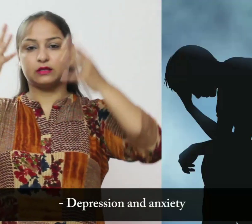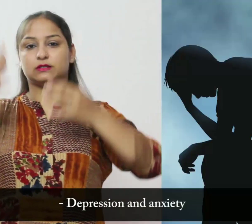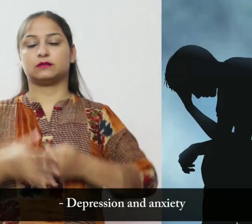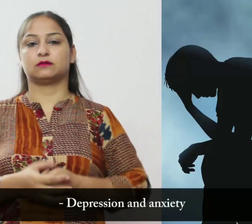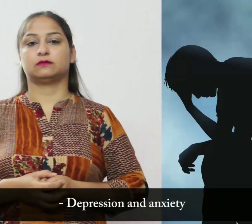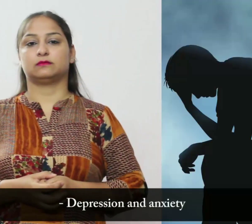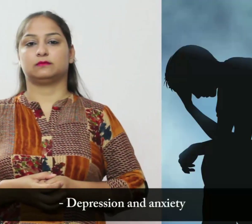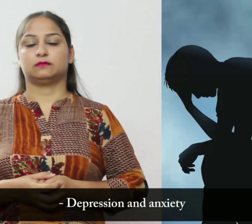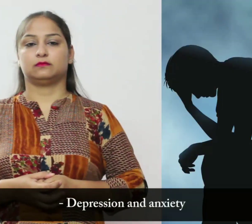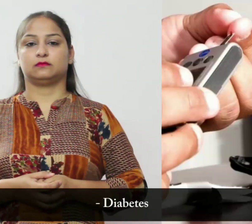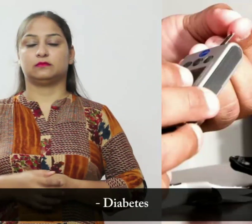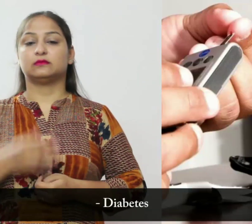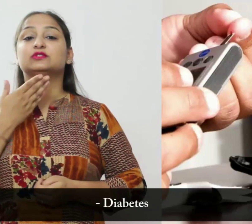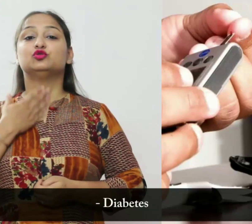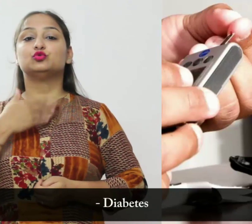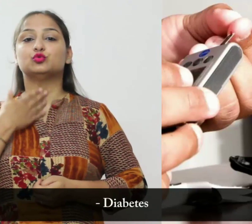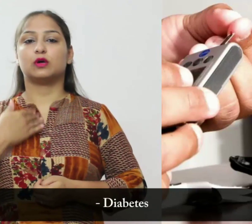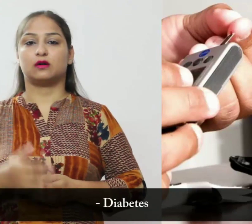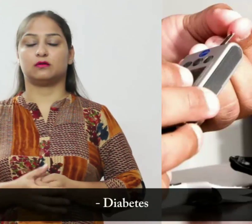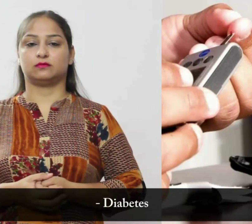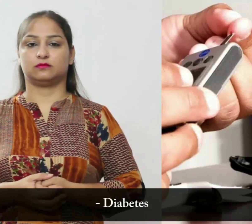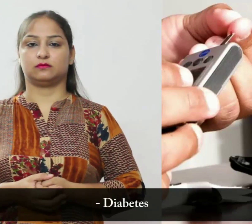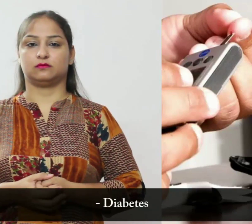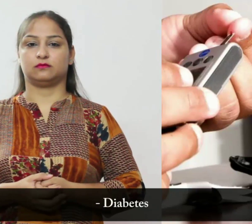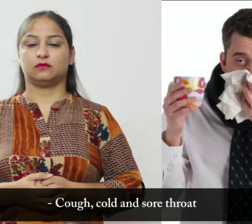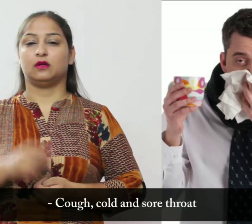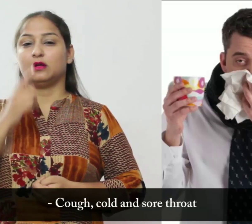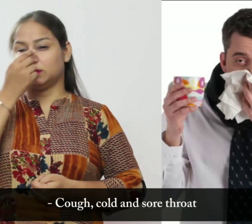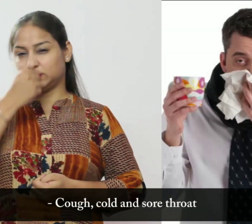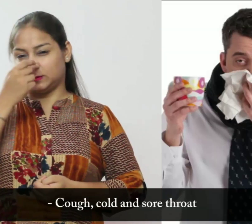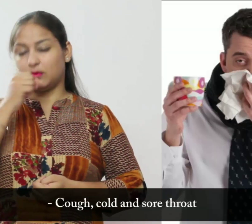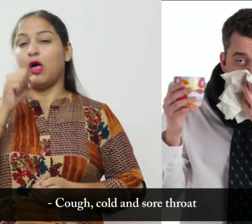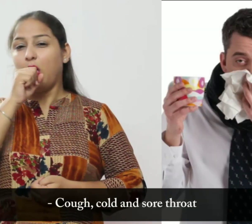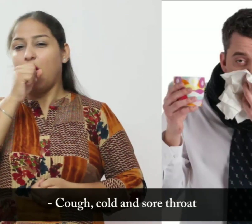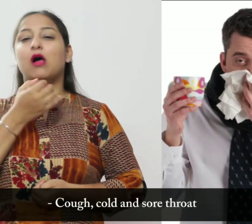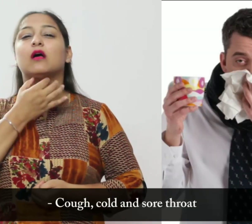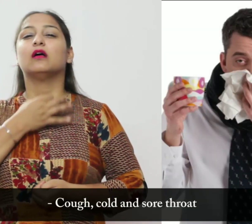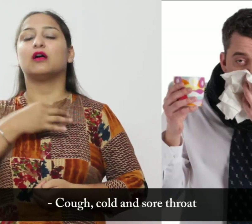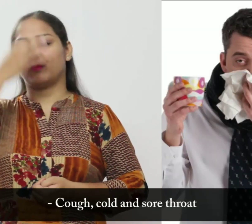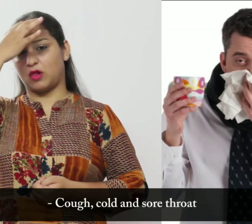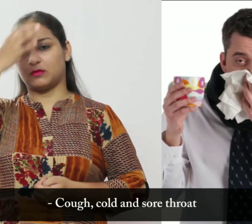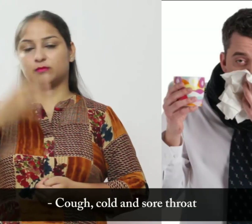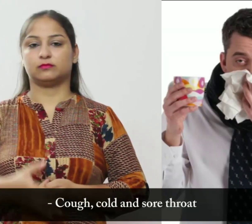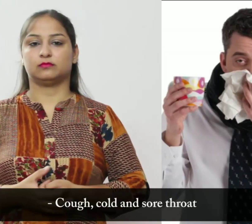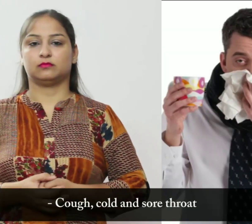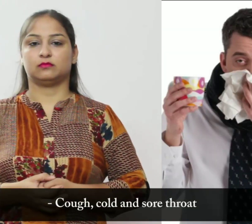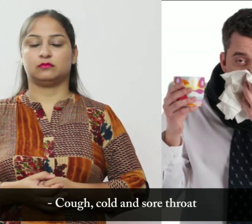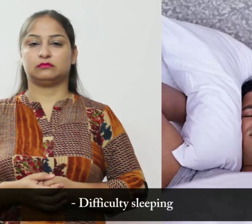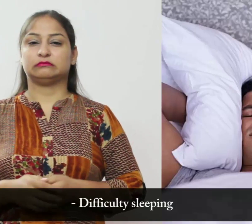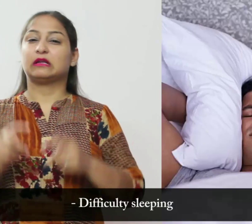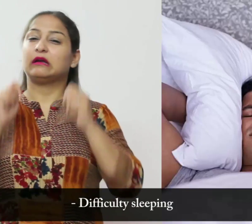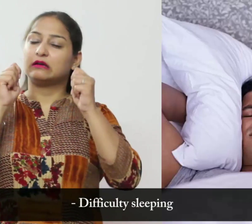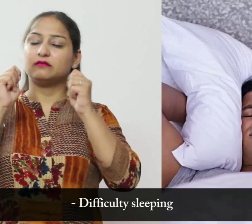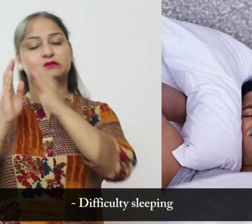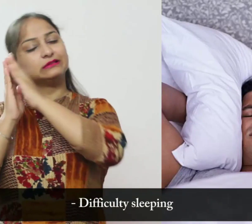मदु में खासी, जुखाम और गले में खराश, सोने में कठनाई, मोटापा